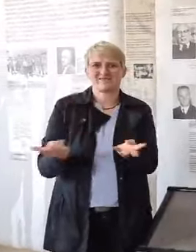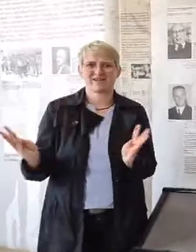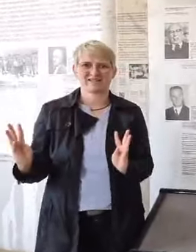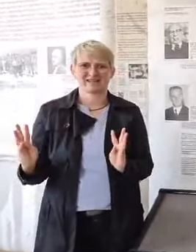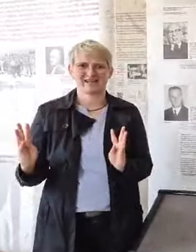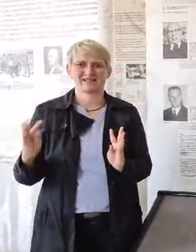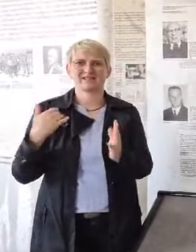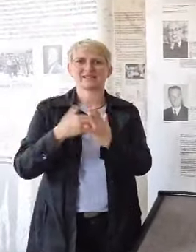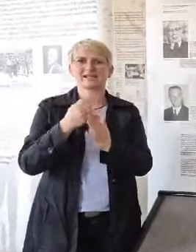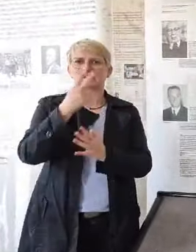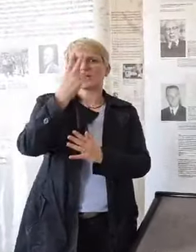den roten Winkel.